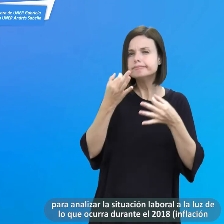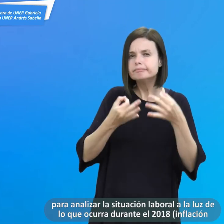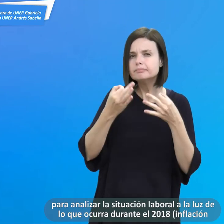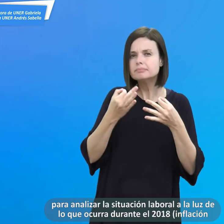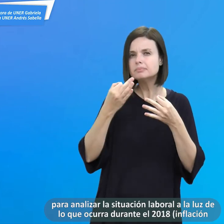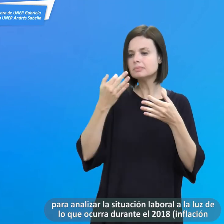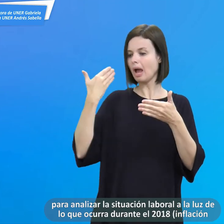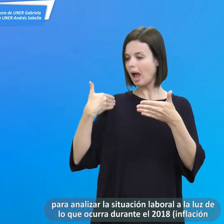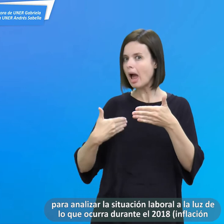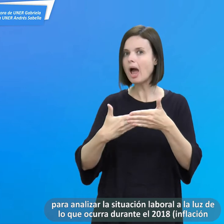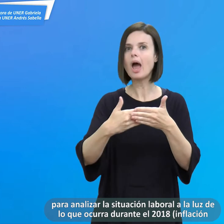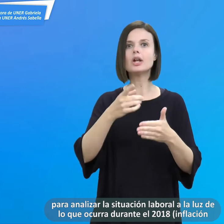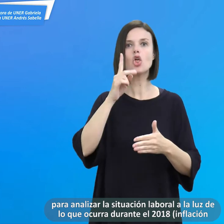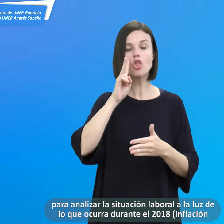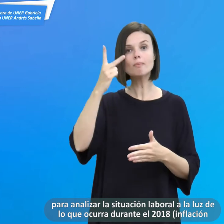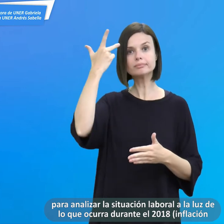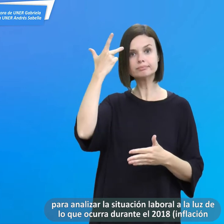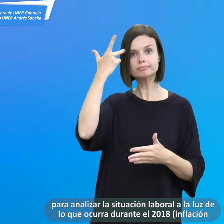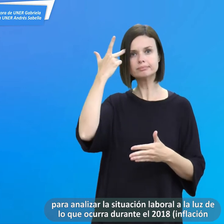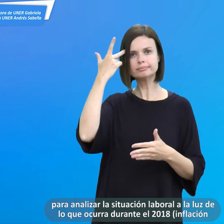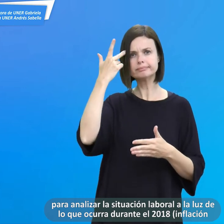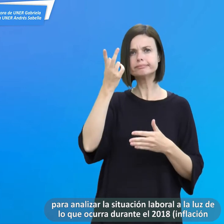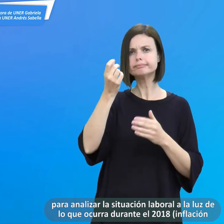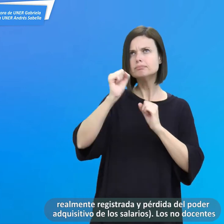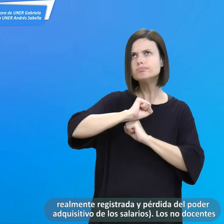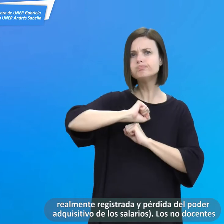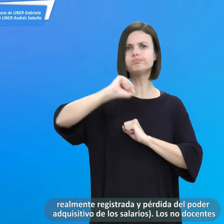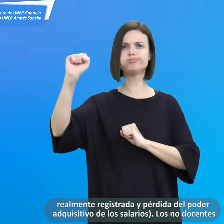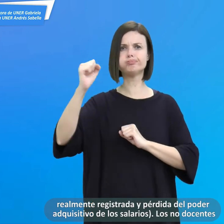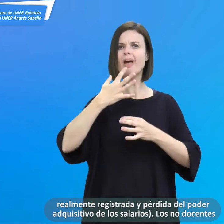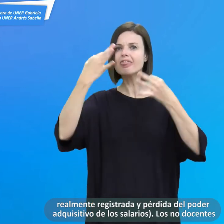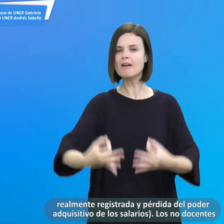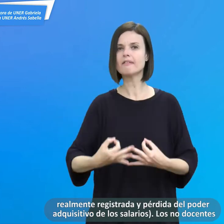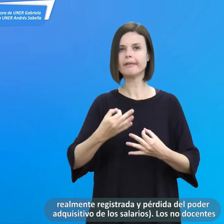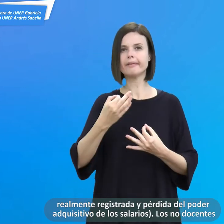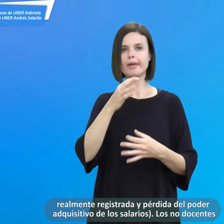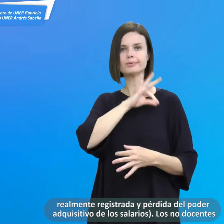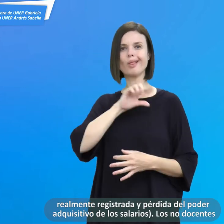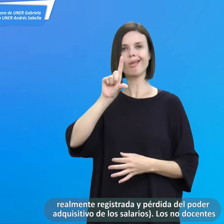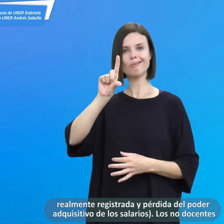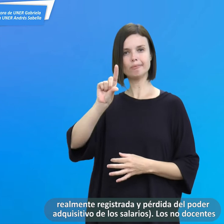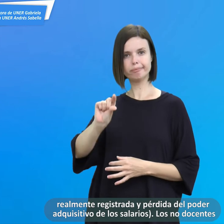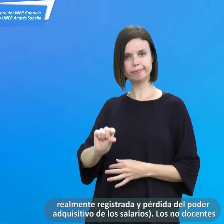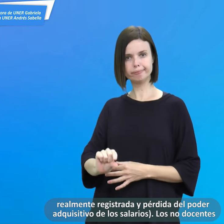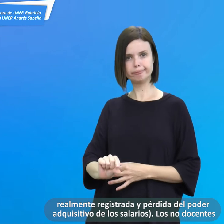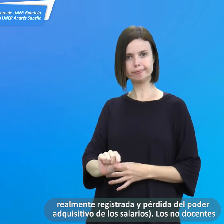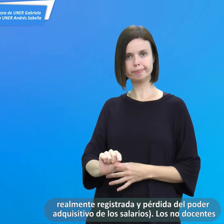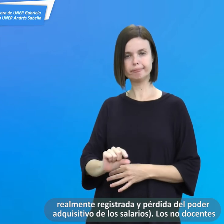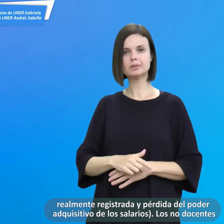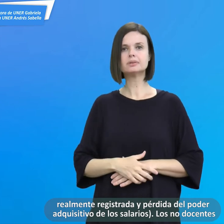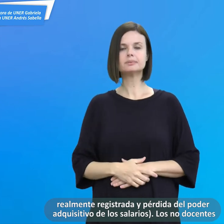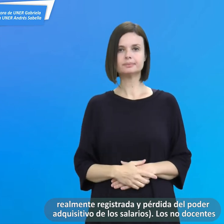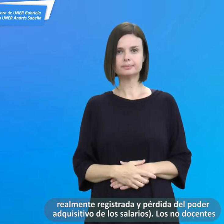laboral a la luz de lo que ocurra durante el 2018, inflación realmente registrada y